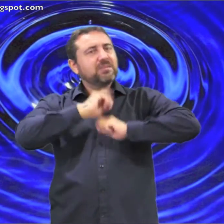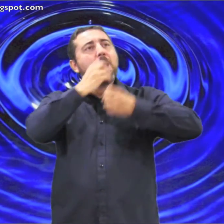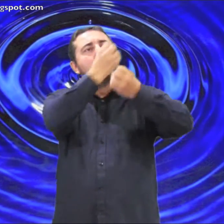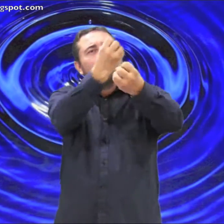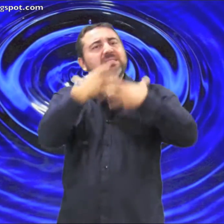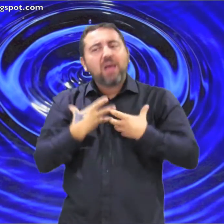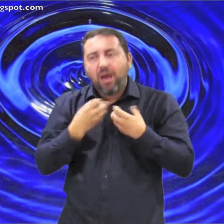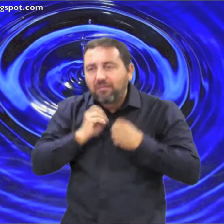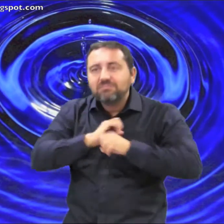reconciliación